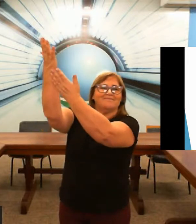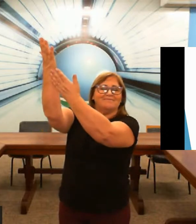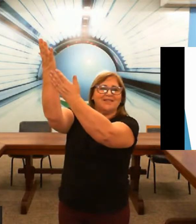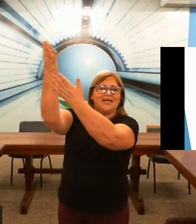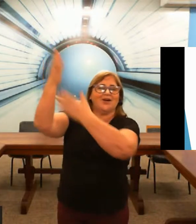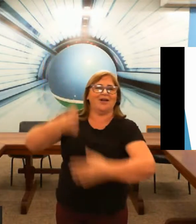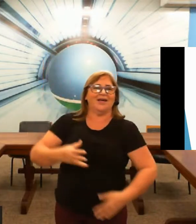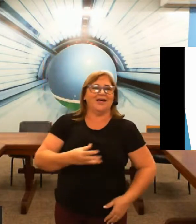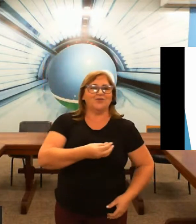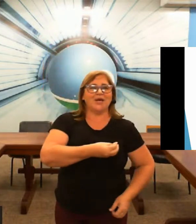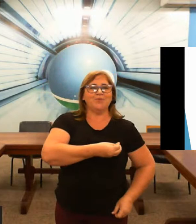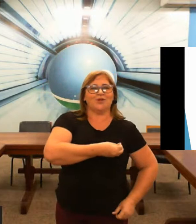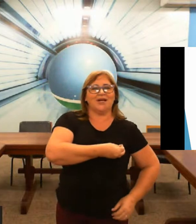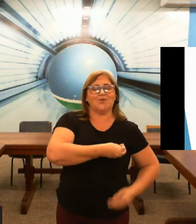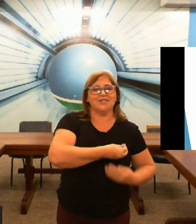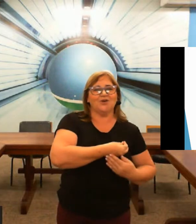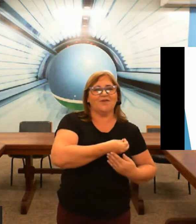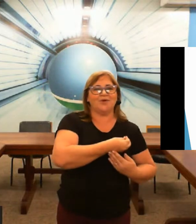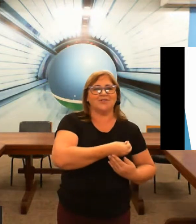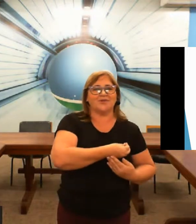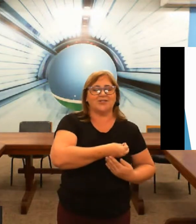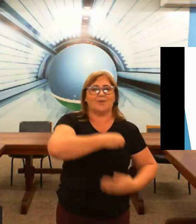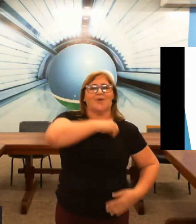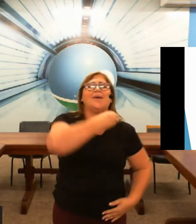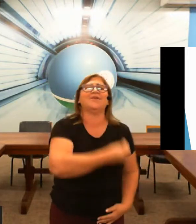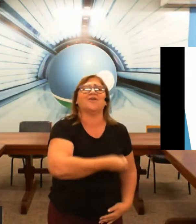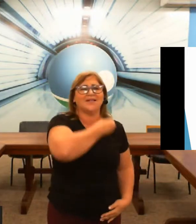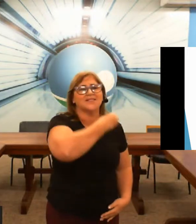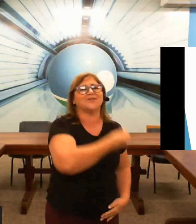Mas aí, olha, o tempo todo ele conseguiu ver minha configuração da mão e a pessoa faz assim.